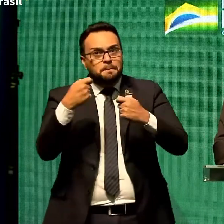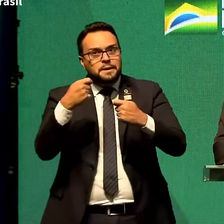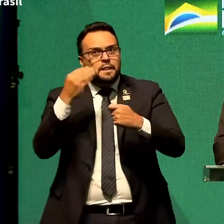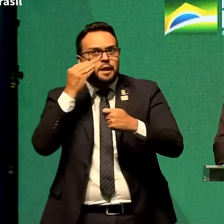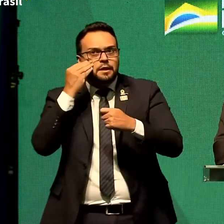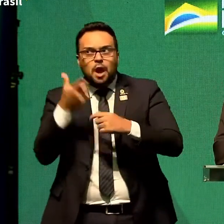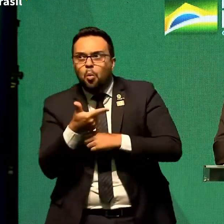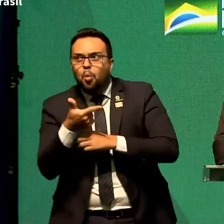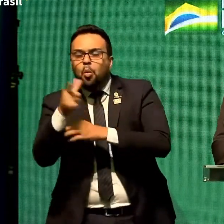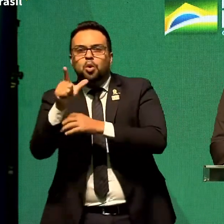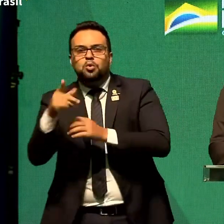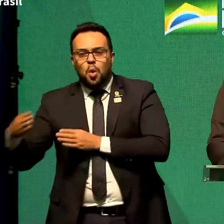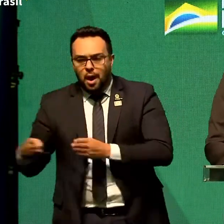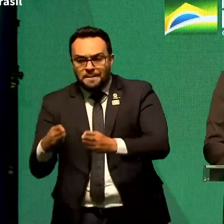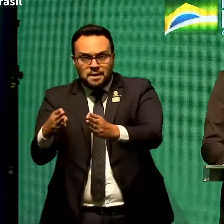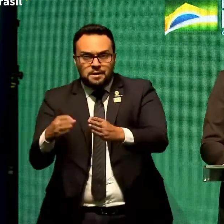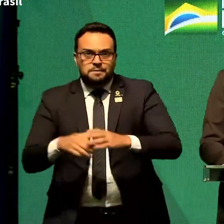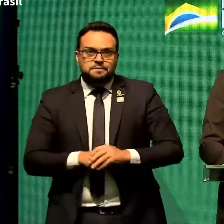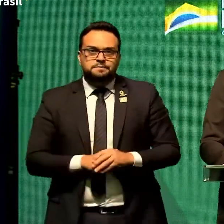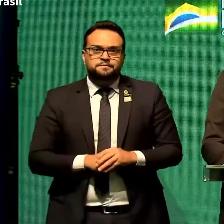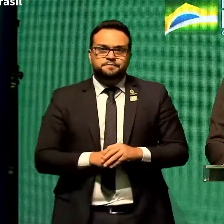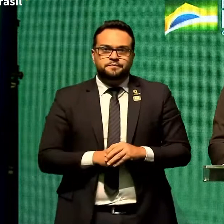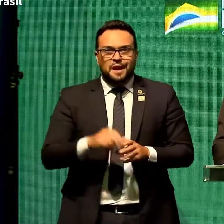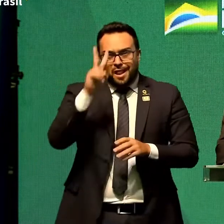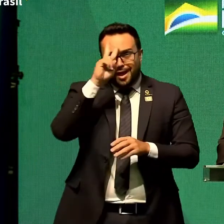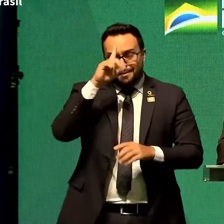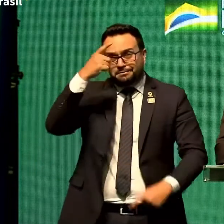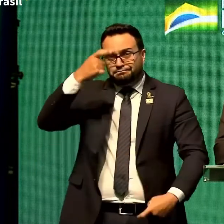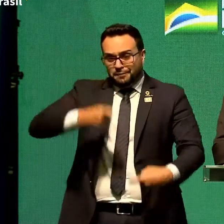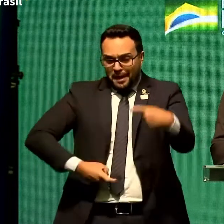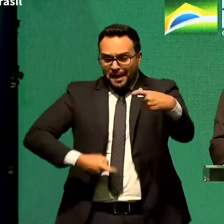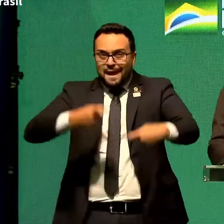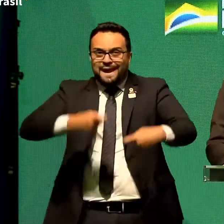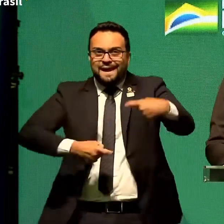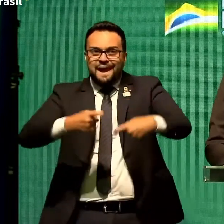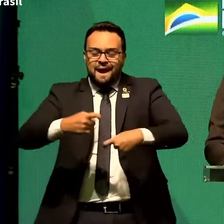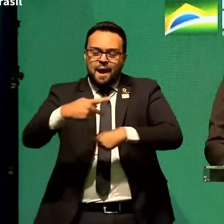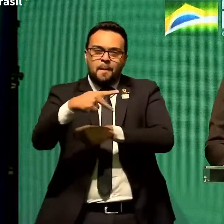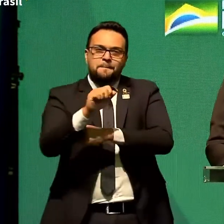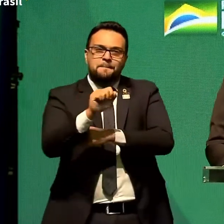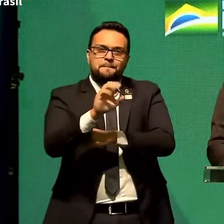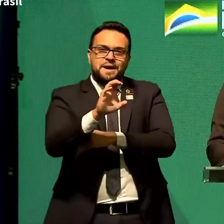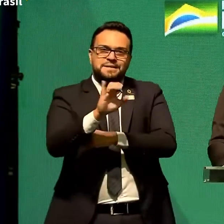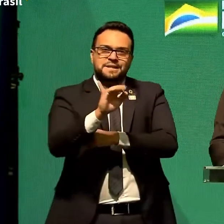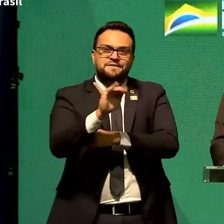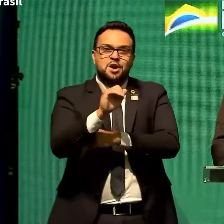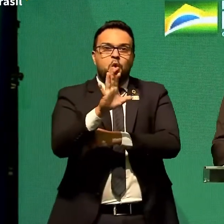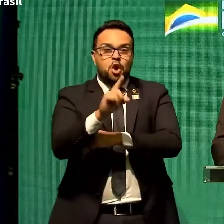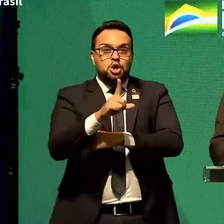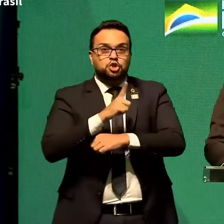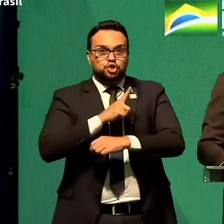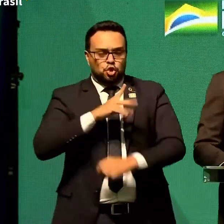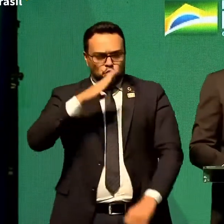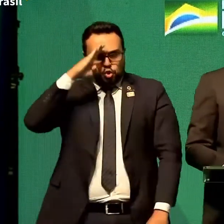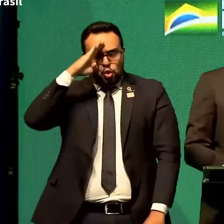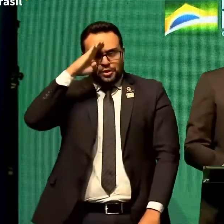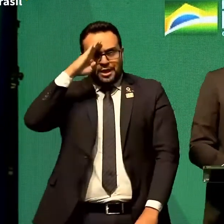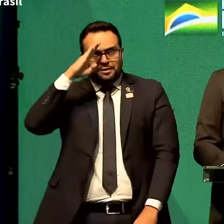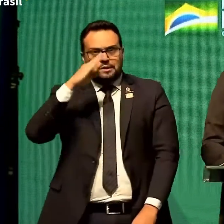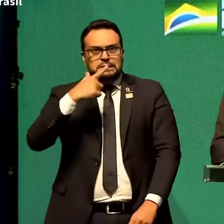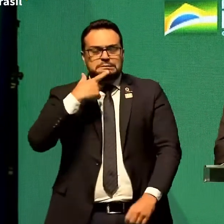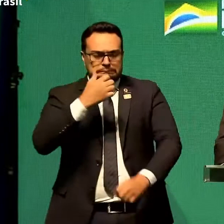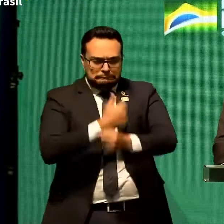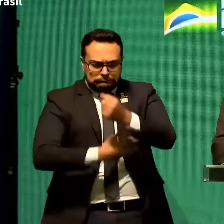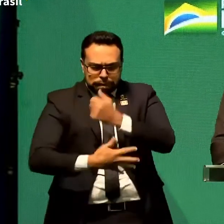como na Guerra do Pacífico. O soldado chegava ferido e não tinha sangue